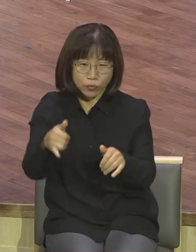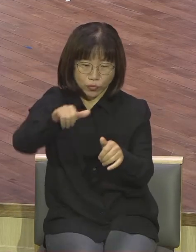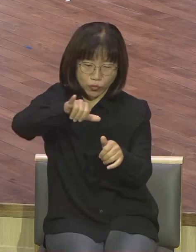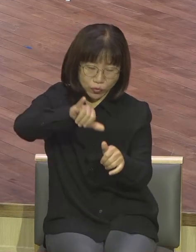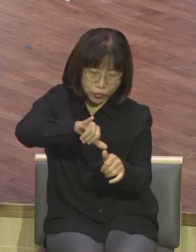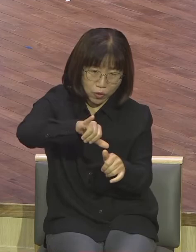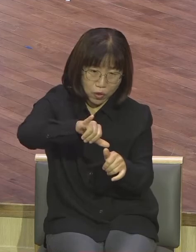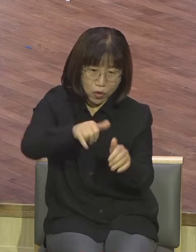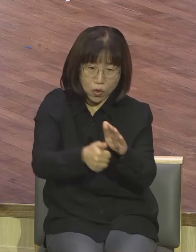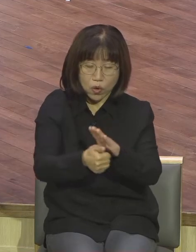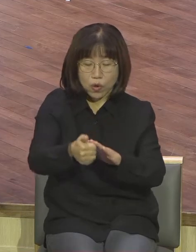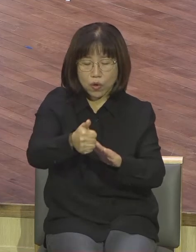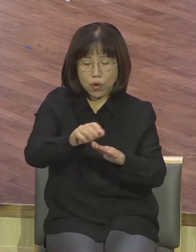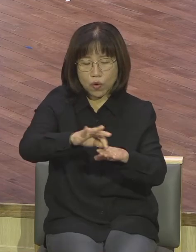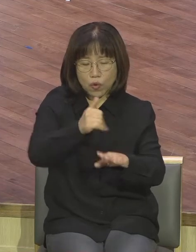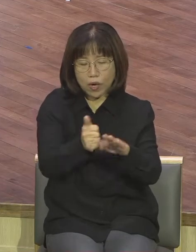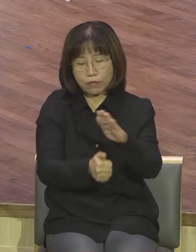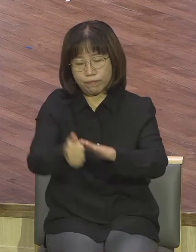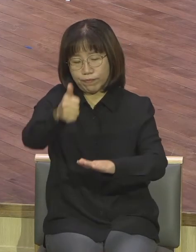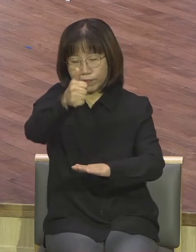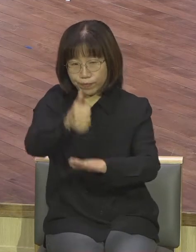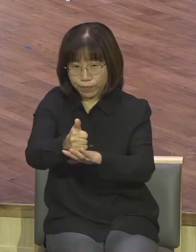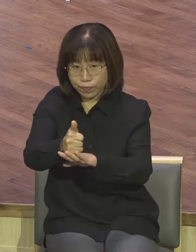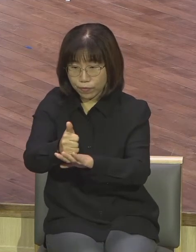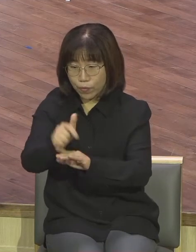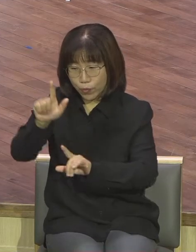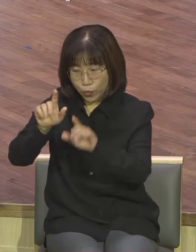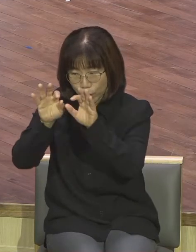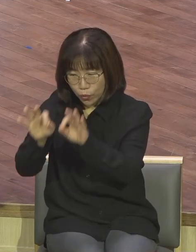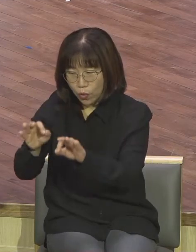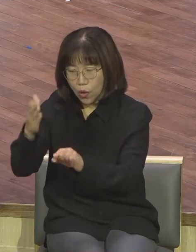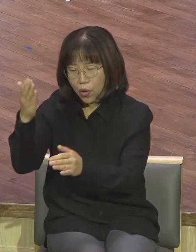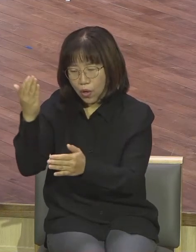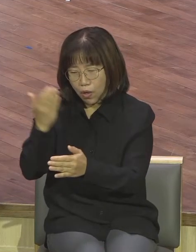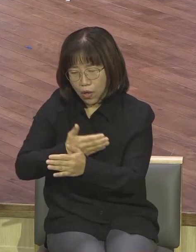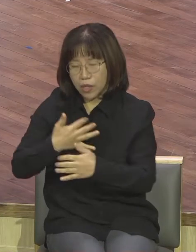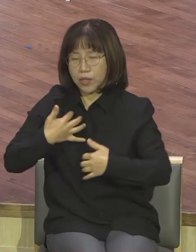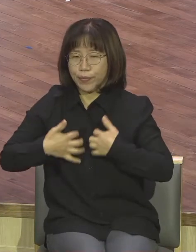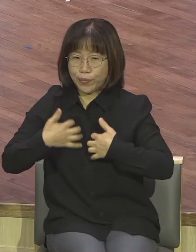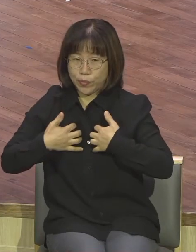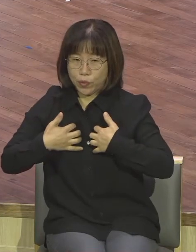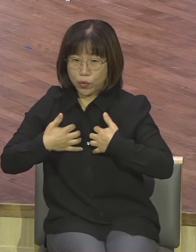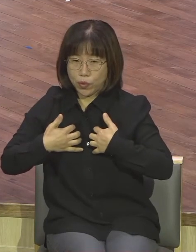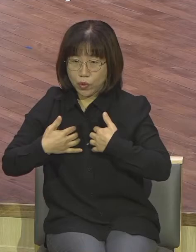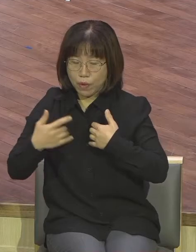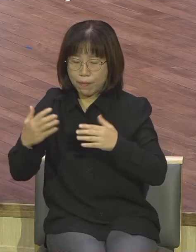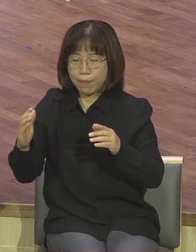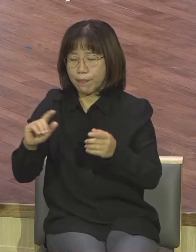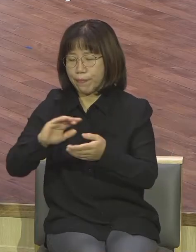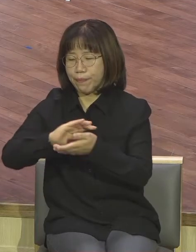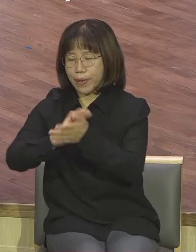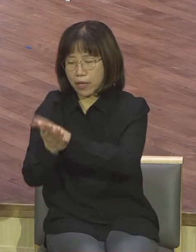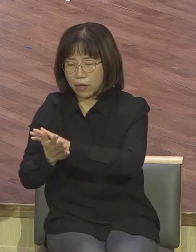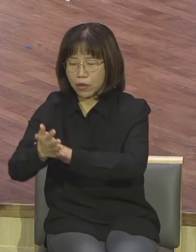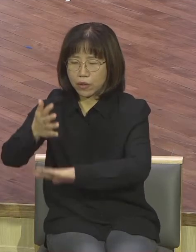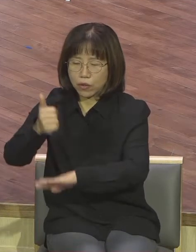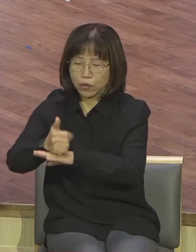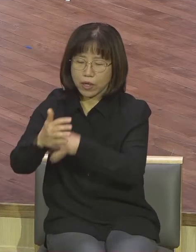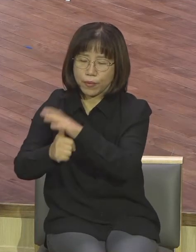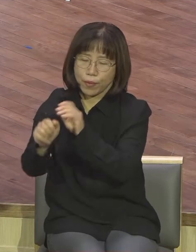생각대로 행동을 하고 그렇게 결단을 하고 결정을 하고 하니까 결국 하나님 앞에 버림을 받은 그 자체가